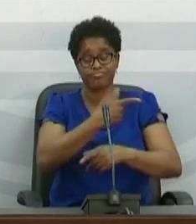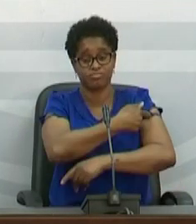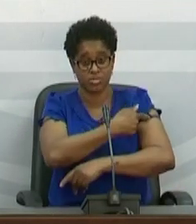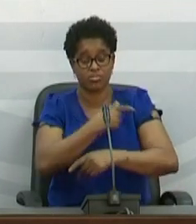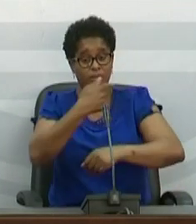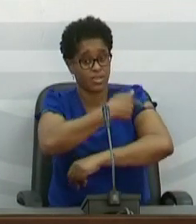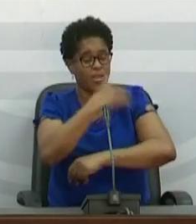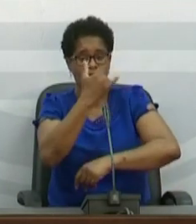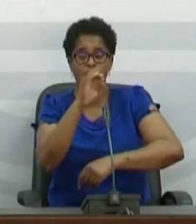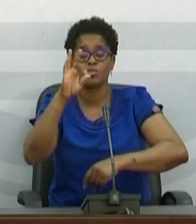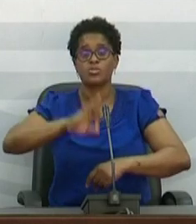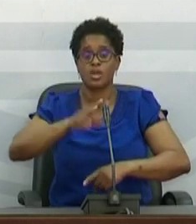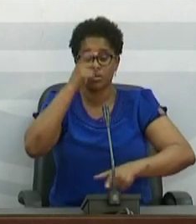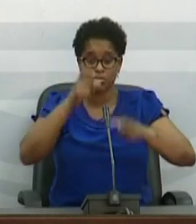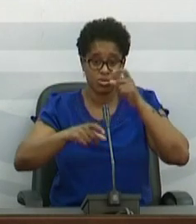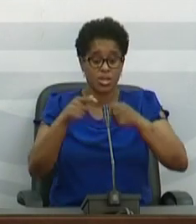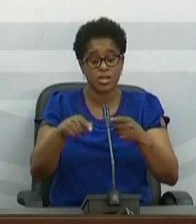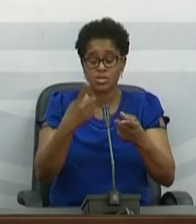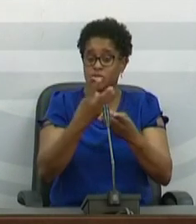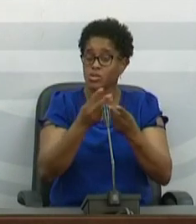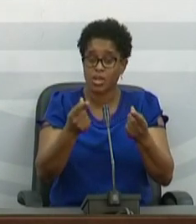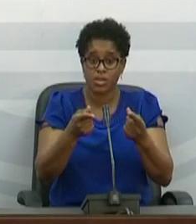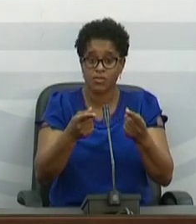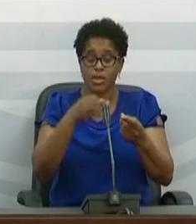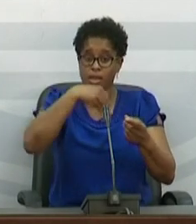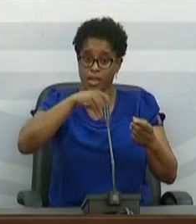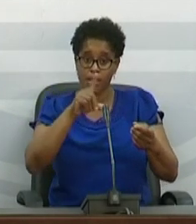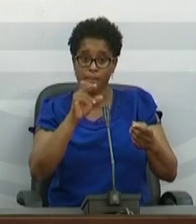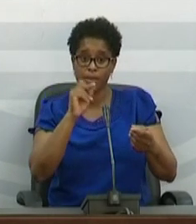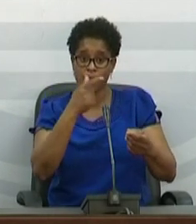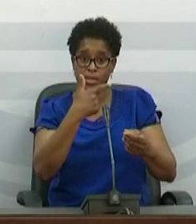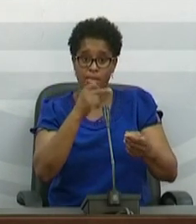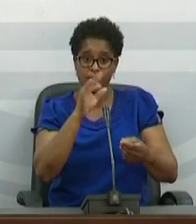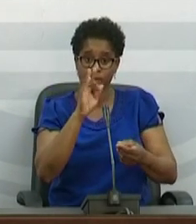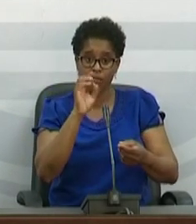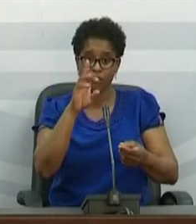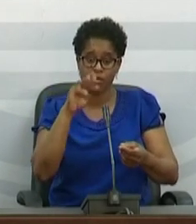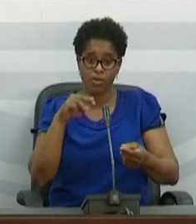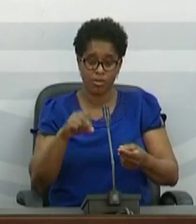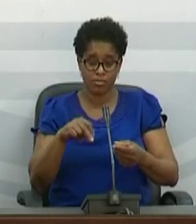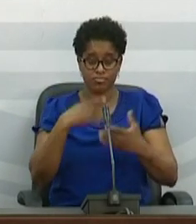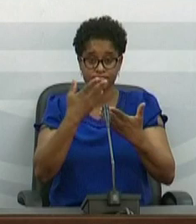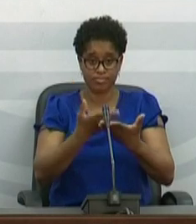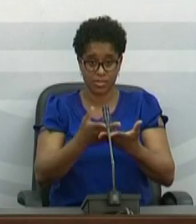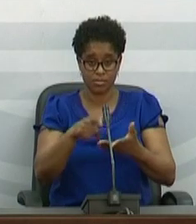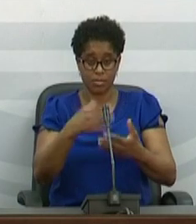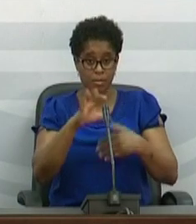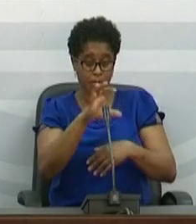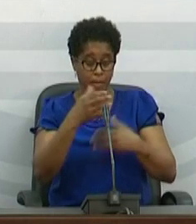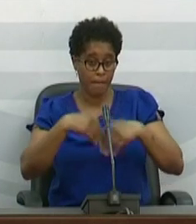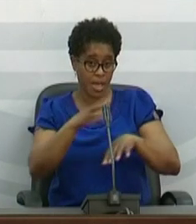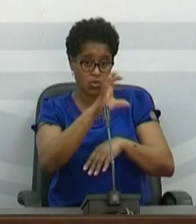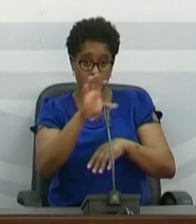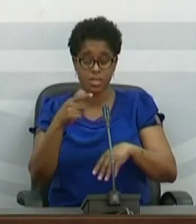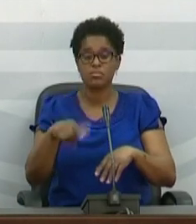população. Portanto, esses critérios foi a plataforma que os definiu, mas os países têm essa garantia de que irão receber